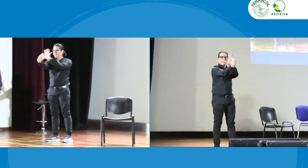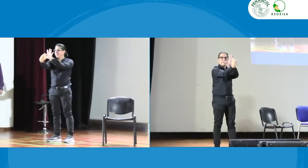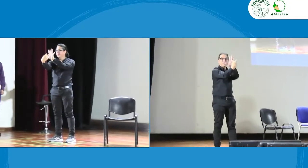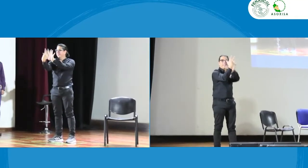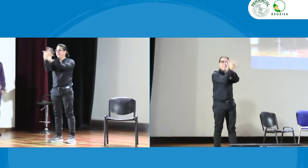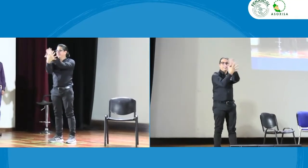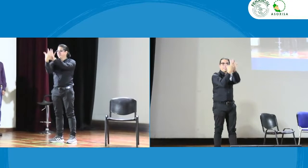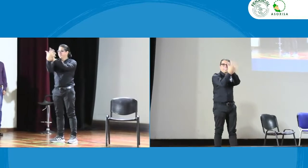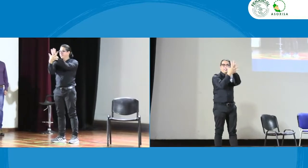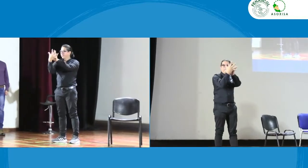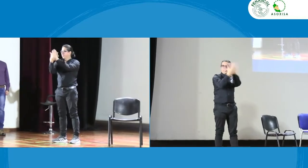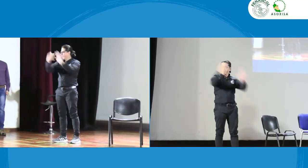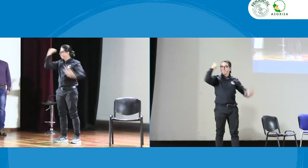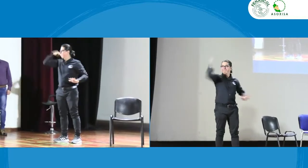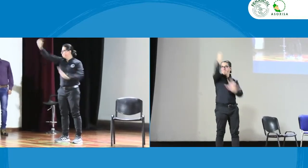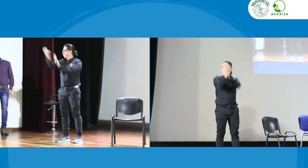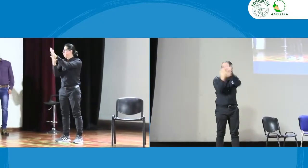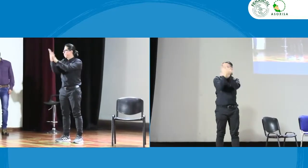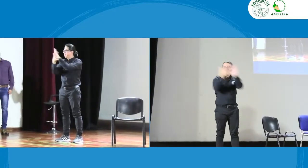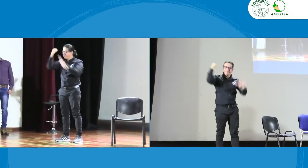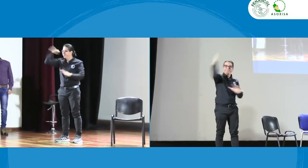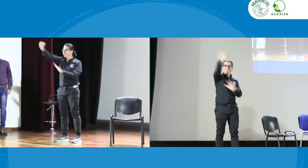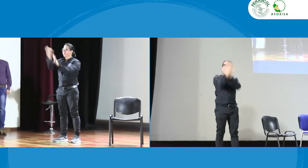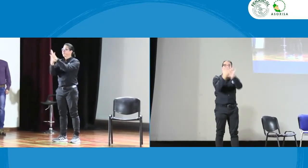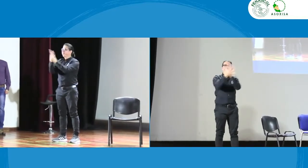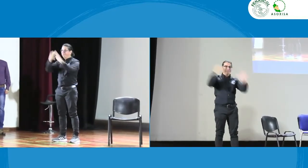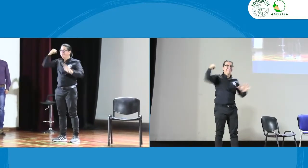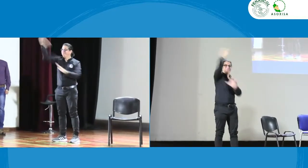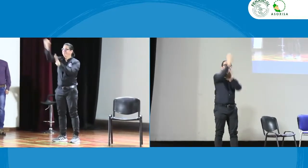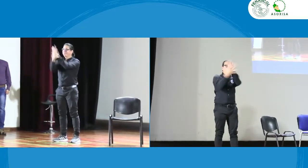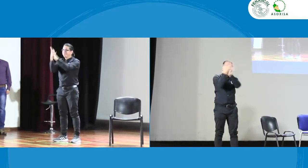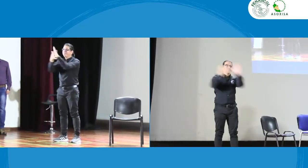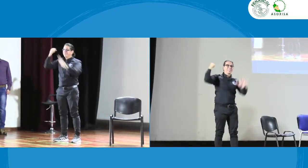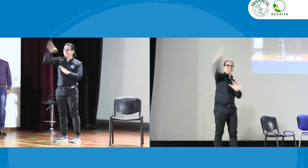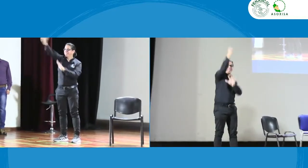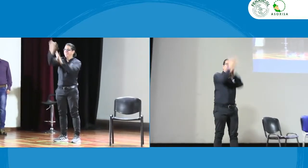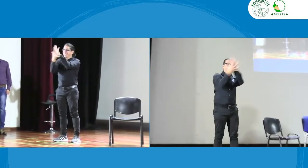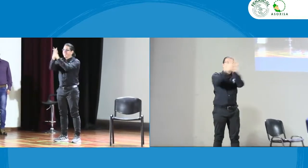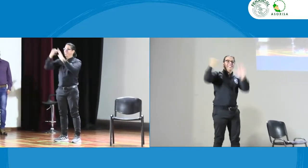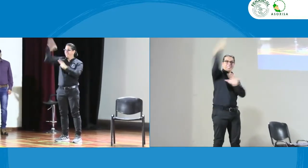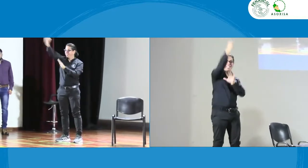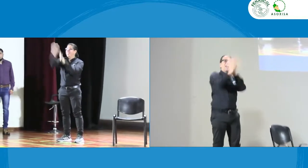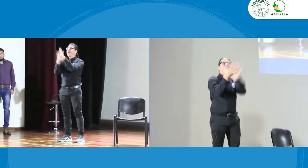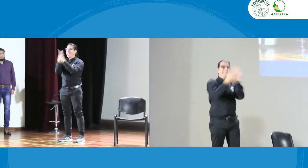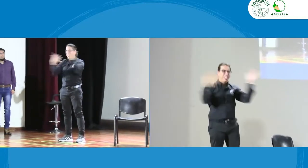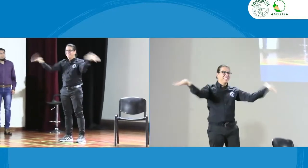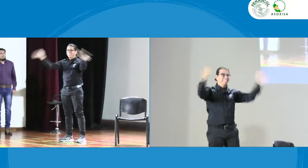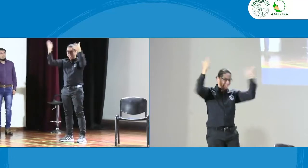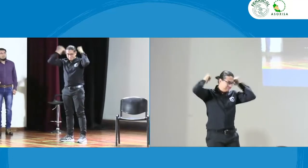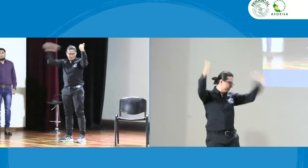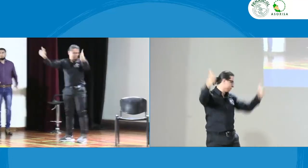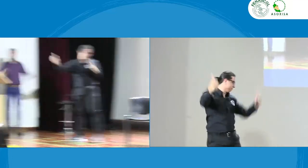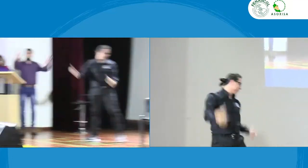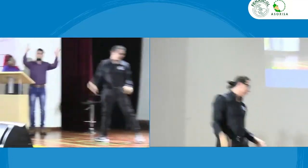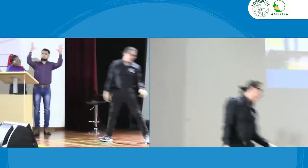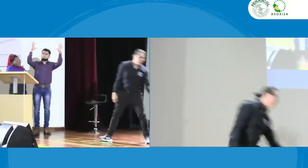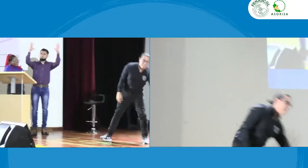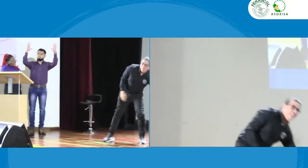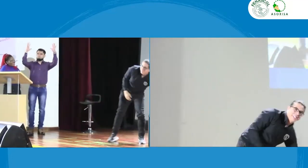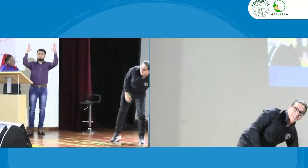mirada a nuestra audición y sea a la lengua de señas a la lengua de señas a ver adelante muy bien la lengua